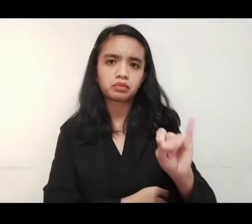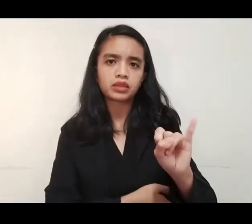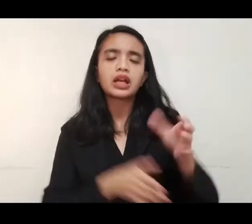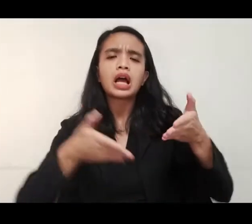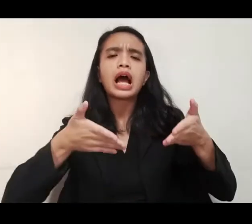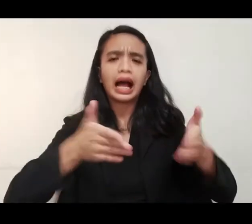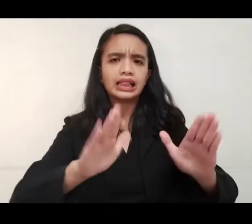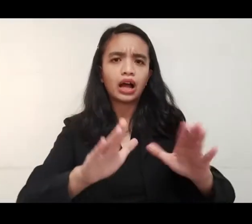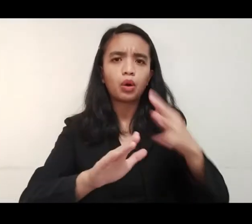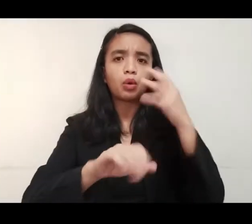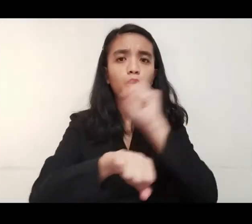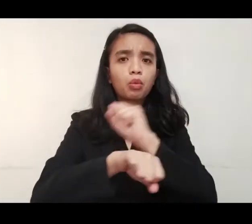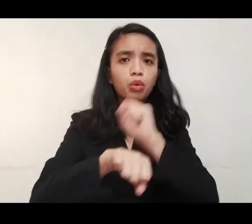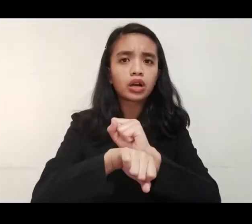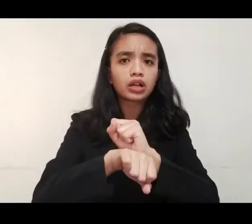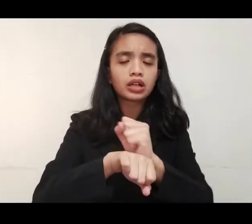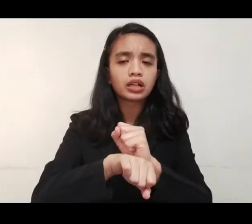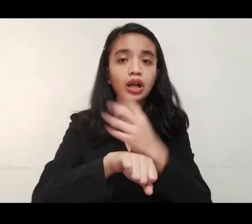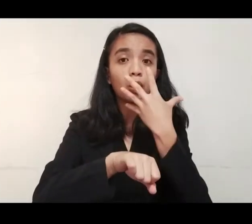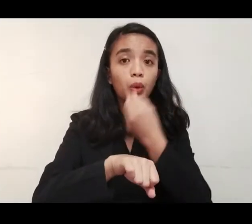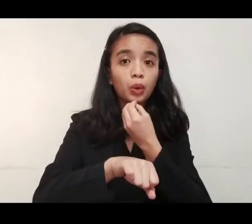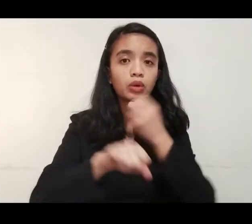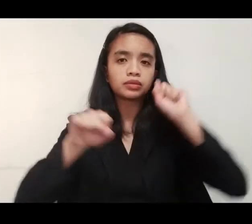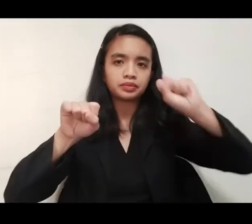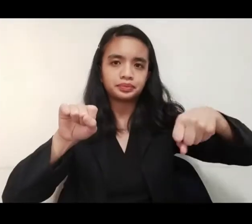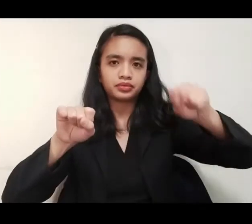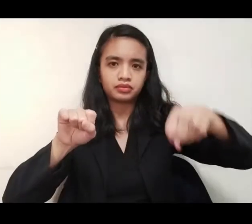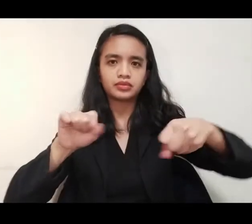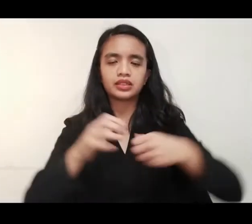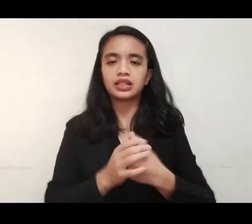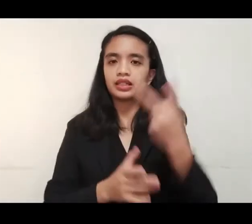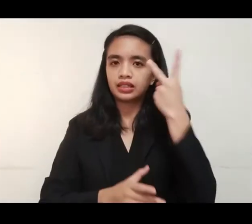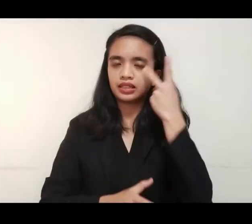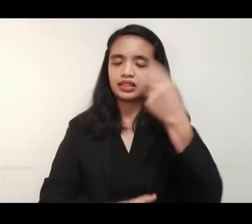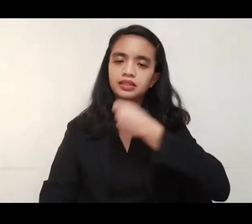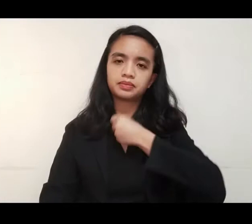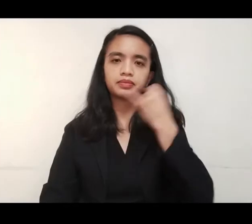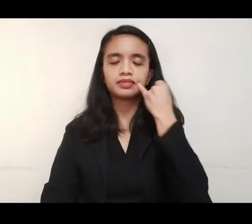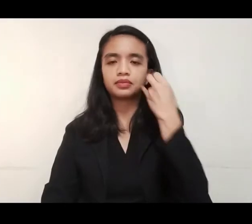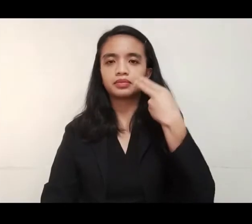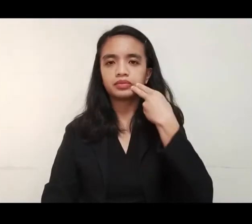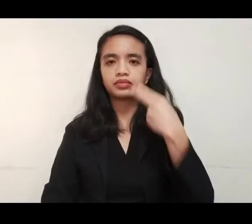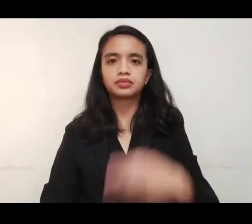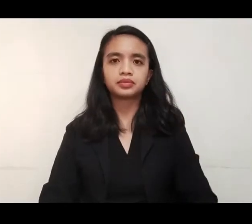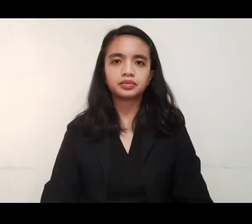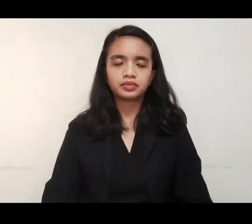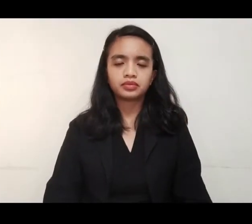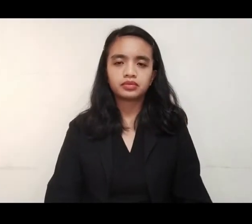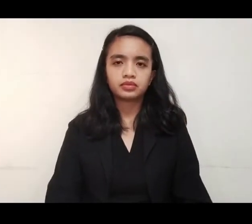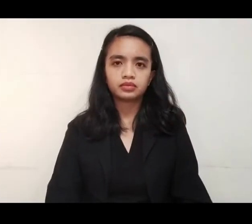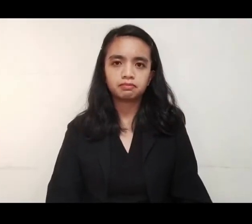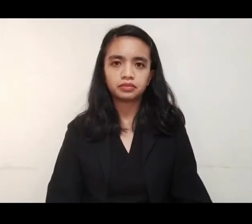Paghihintulutan na rin makapaghanap buhay ulit ang mga kutsero. Narito ang report ni Ivy Hernando.